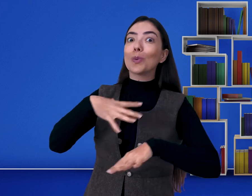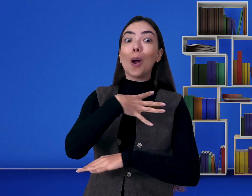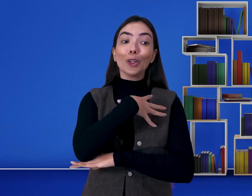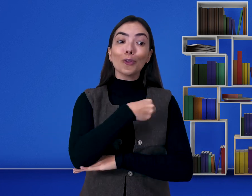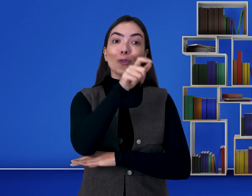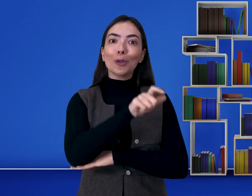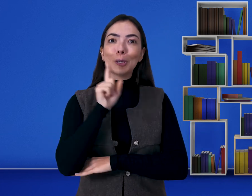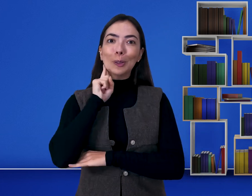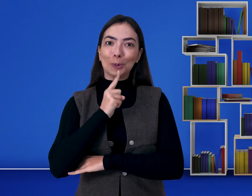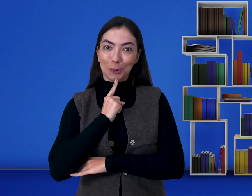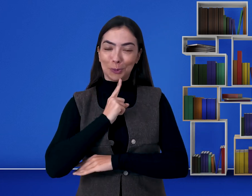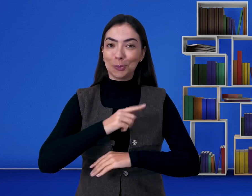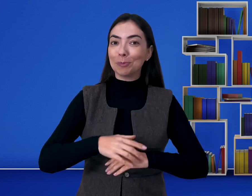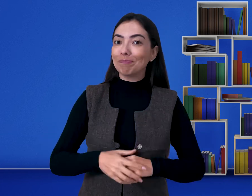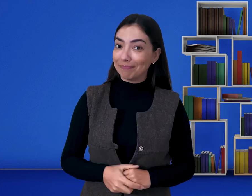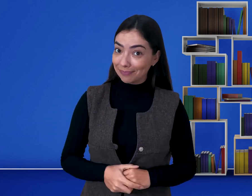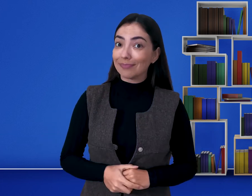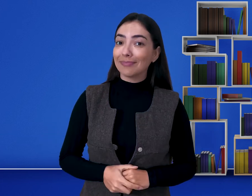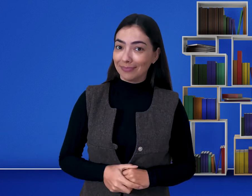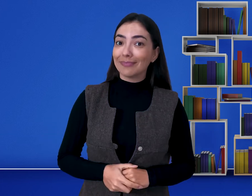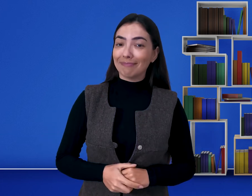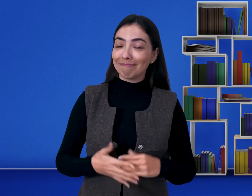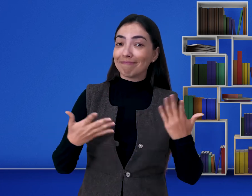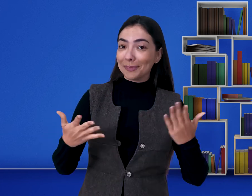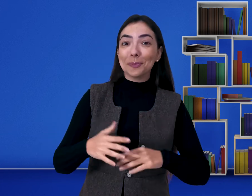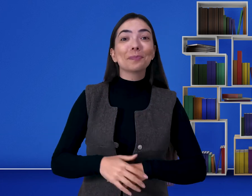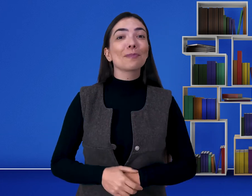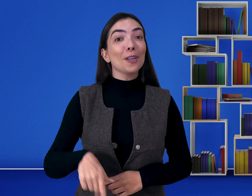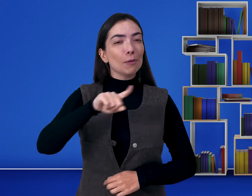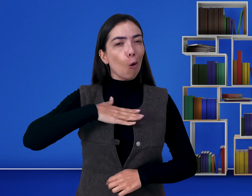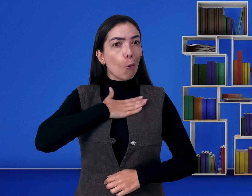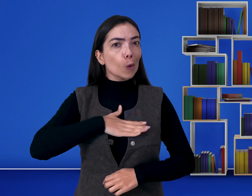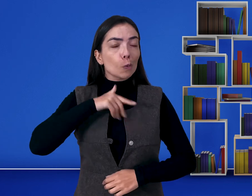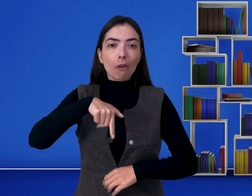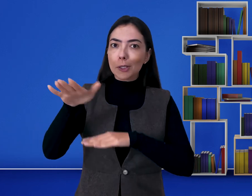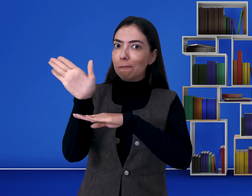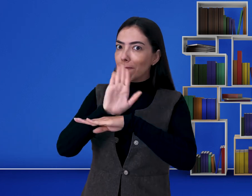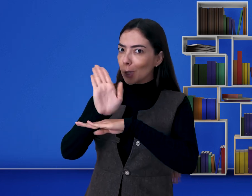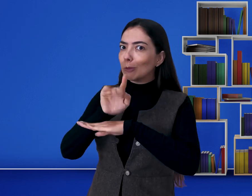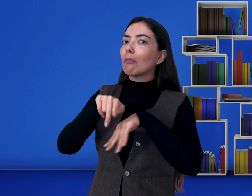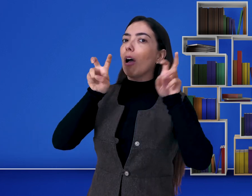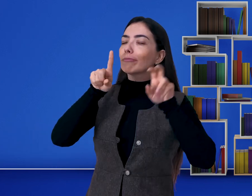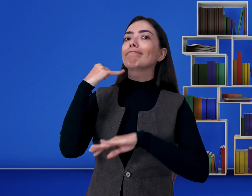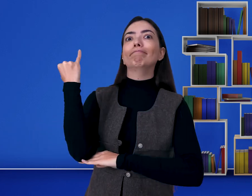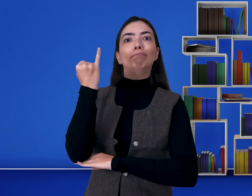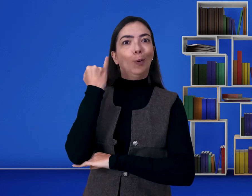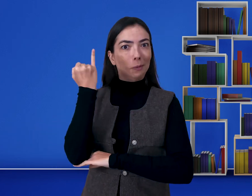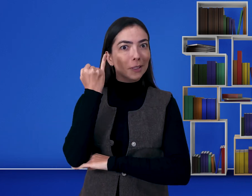se a adaptação realmente são adequadas para o ensino de pessoas surdas. Vocês gostaram desse vídeo? É um tema muito